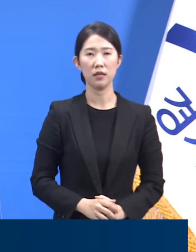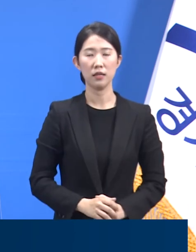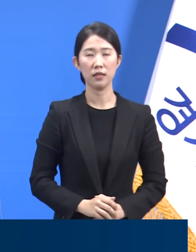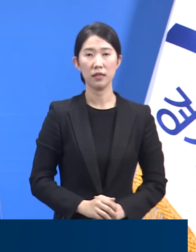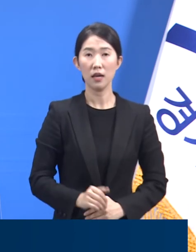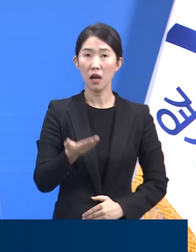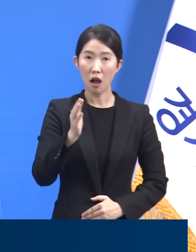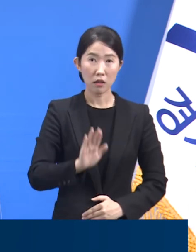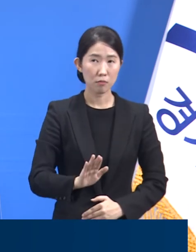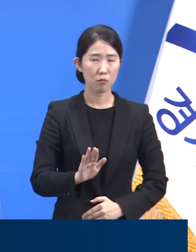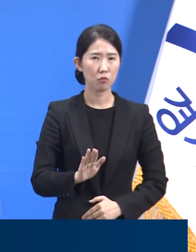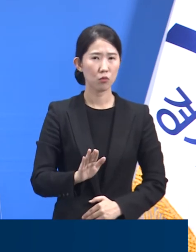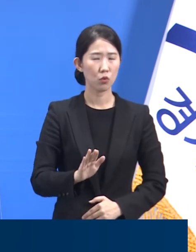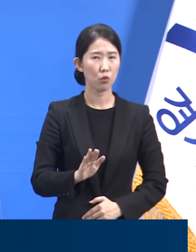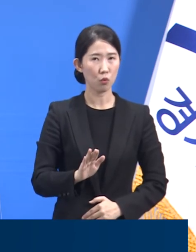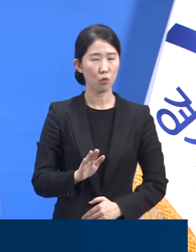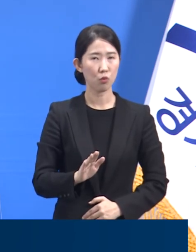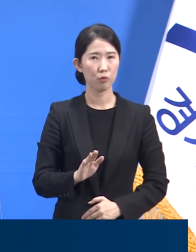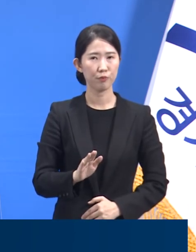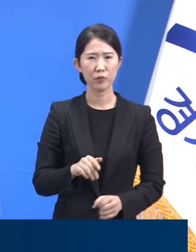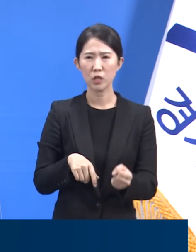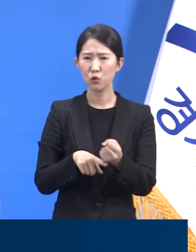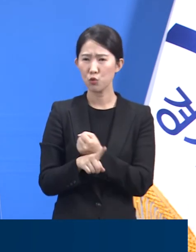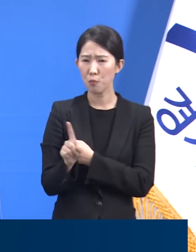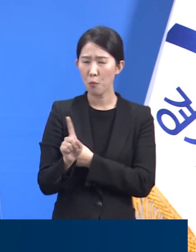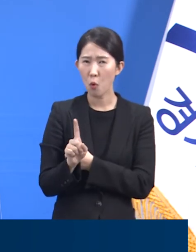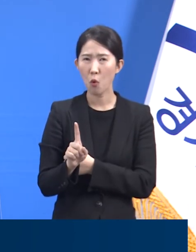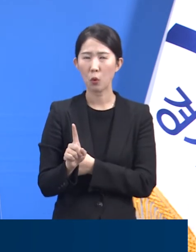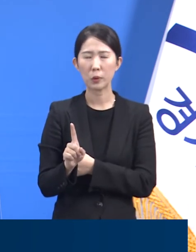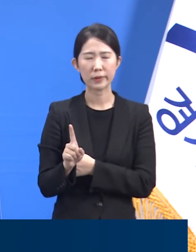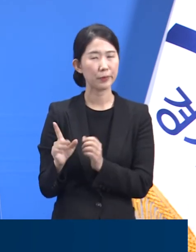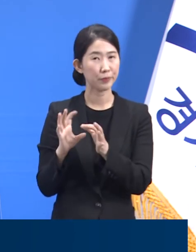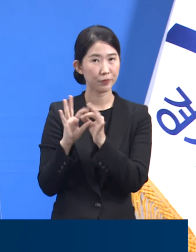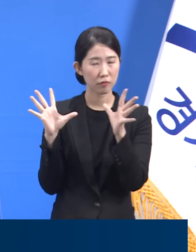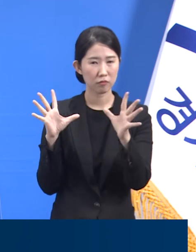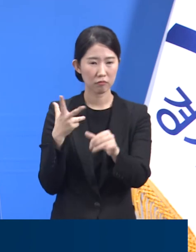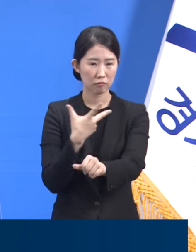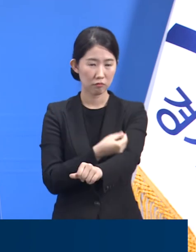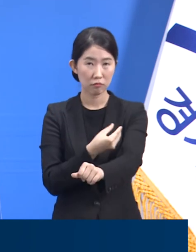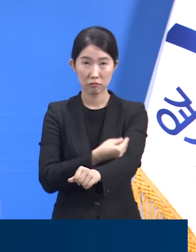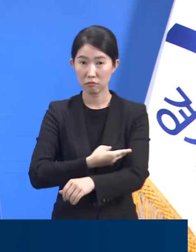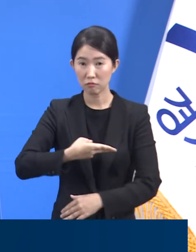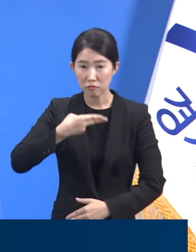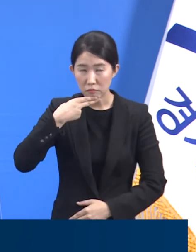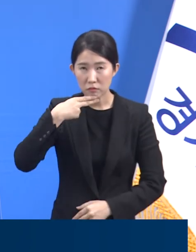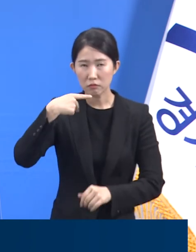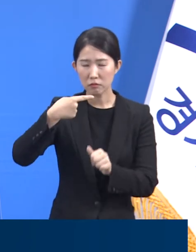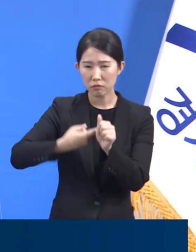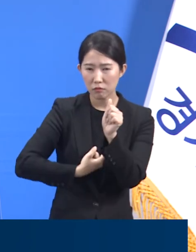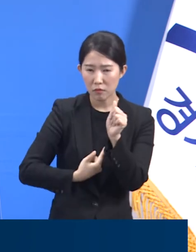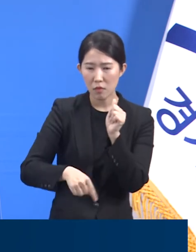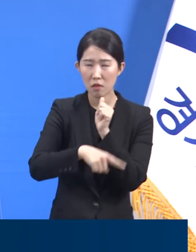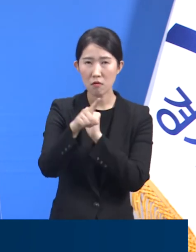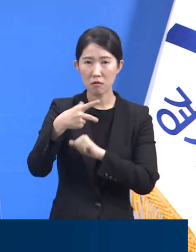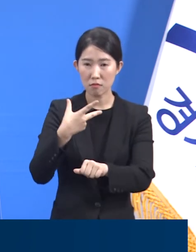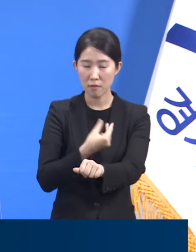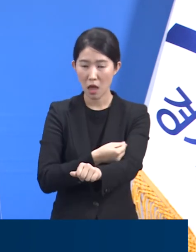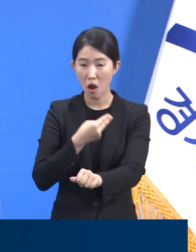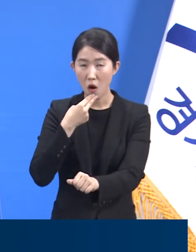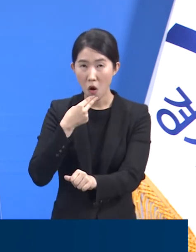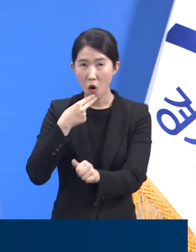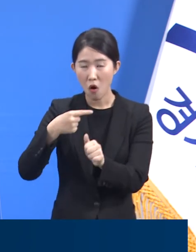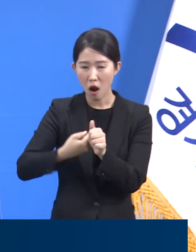그렇지만 어떤 이유로 백신 접종에 틈새가 생기면 그런 빈틈을 통해 코로나19 바이러스가